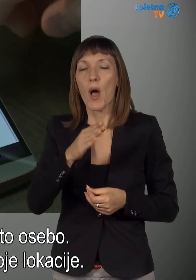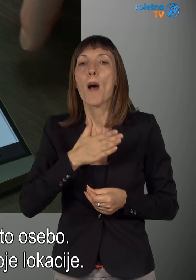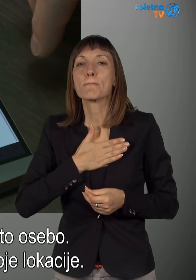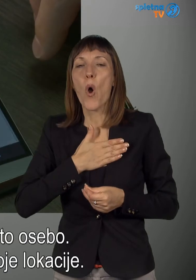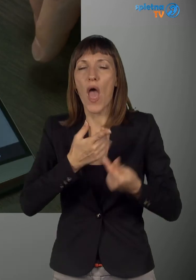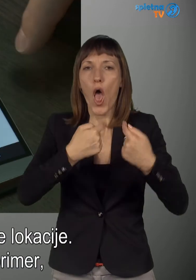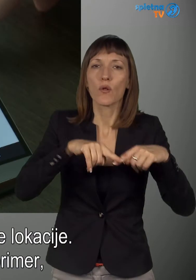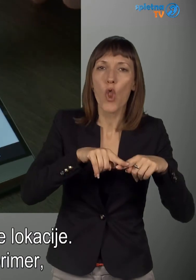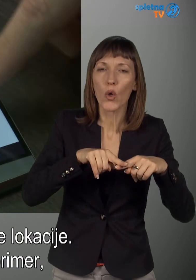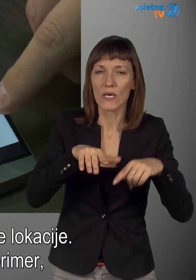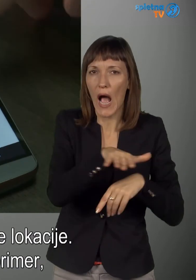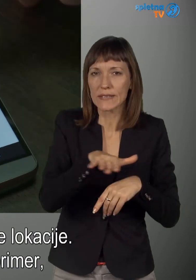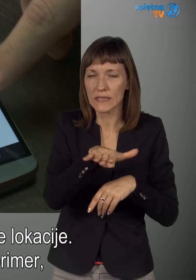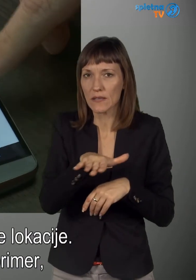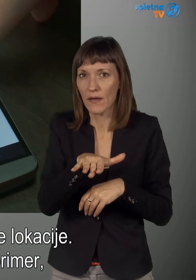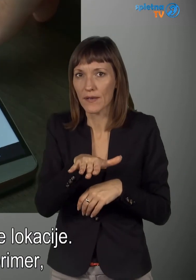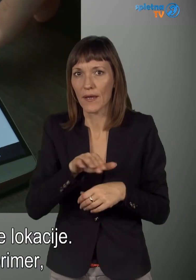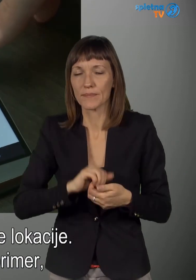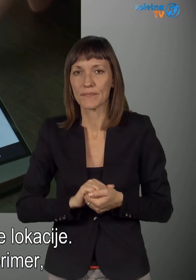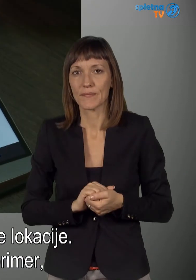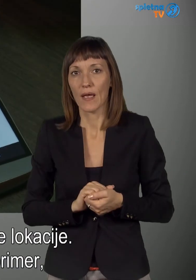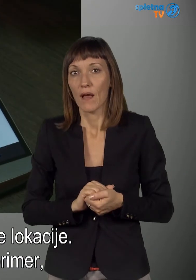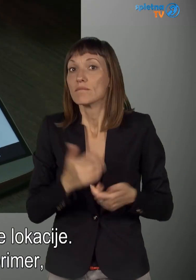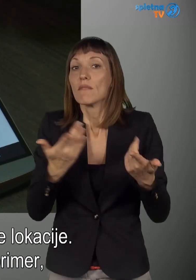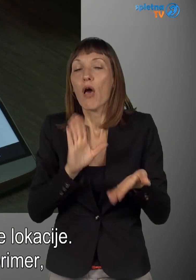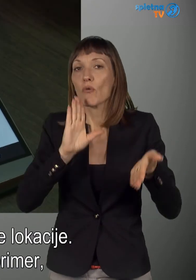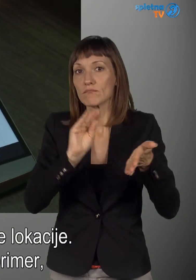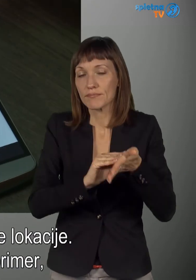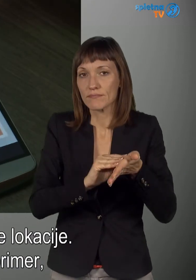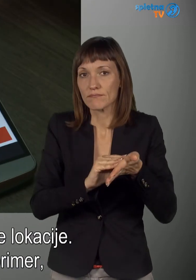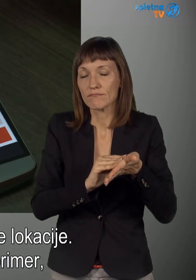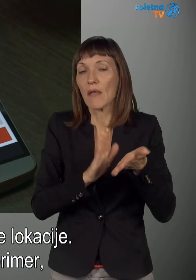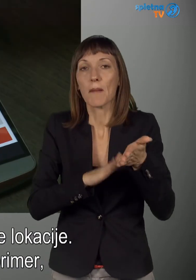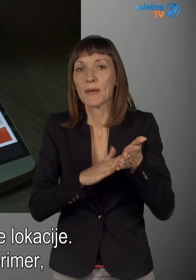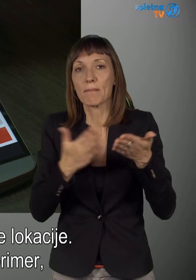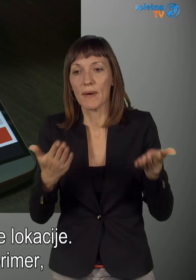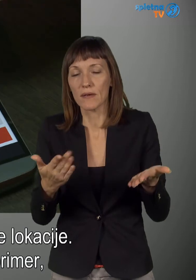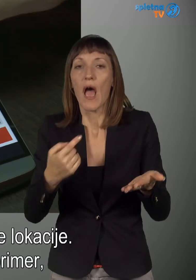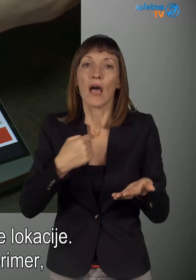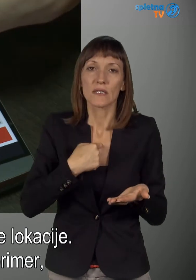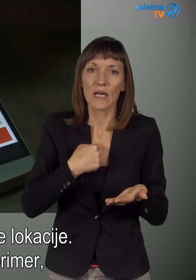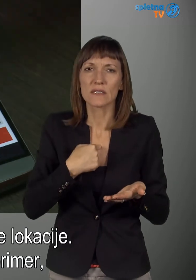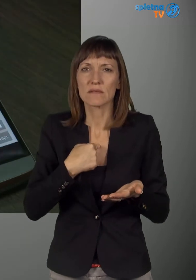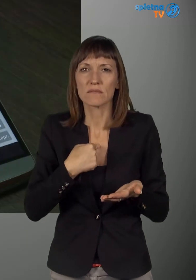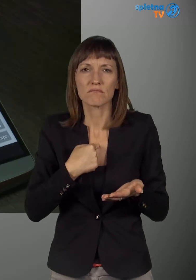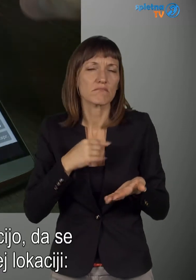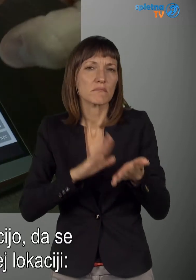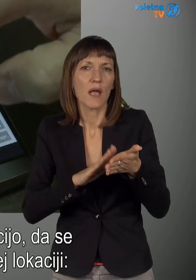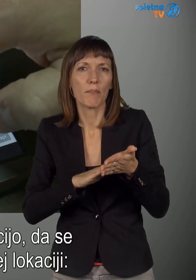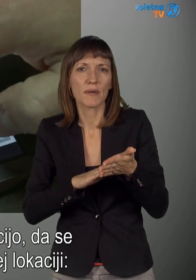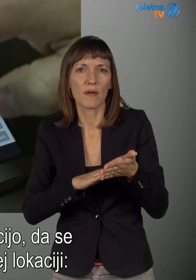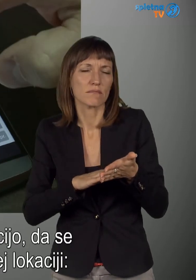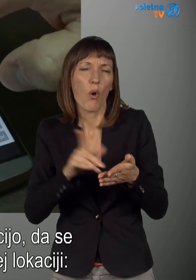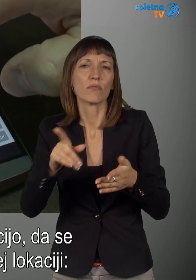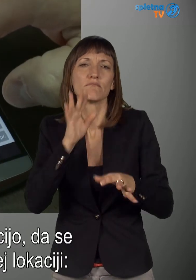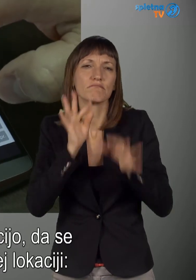lokacije. To so to, kaj dodajemo moje lokacije. Lahko dodamo, recimo, da sem imel lokacije, bom